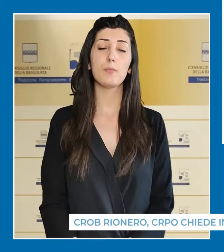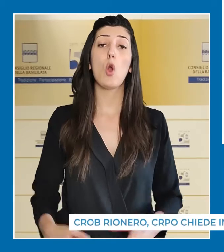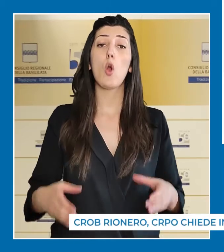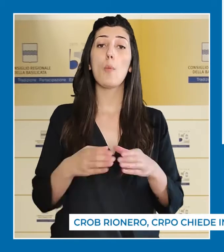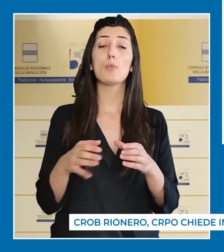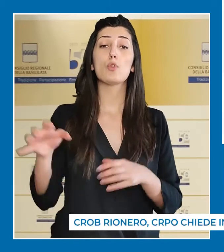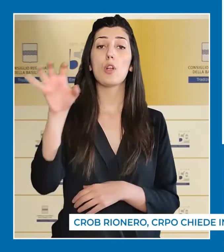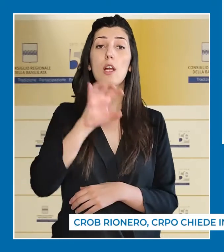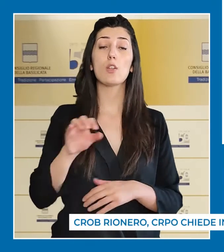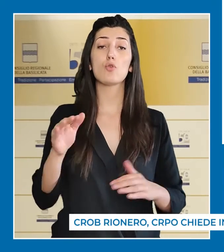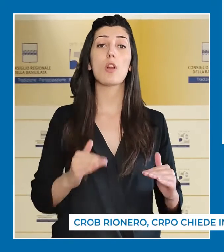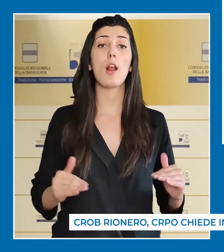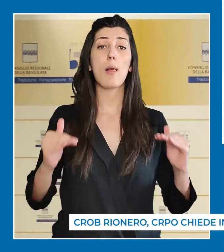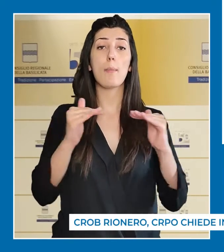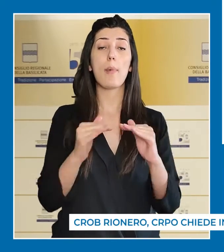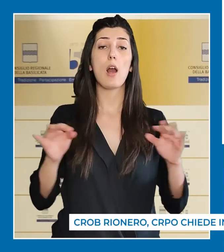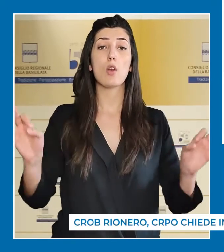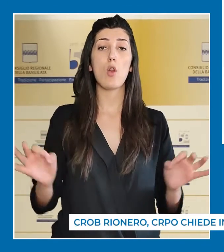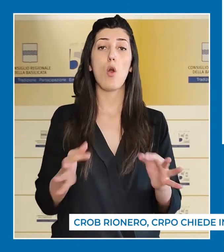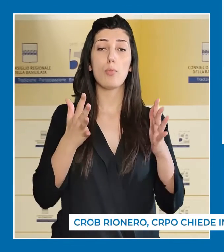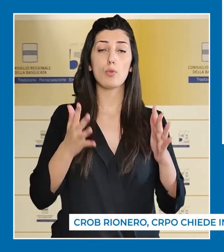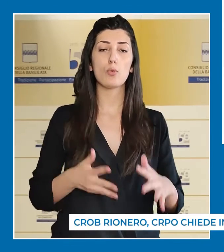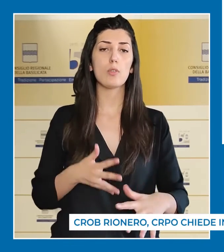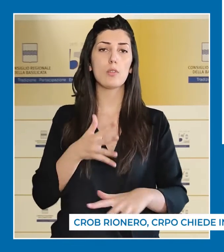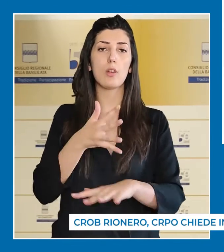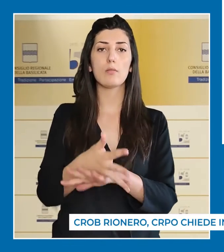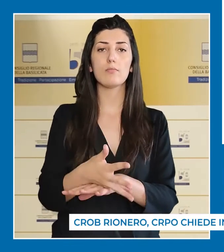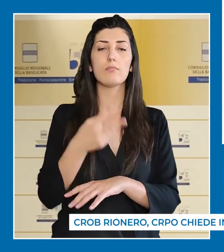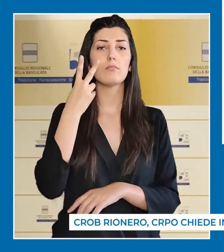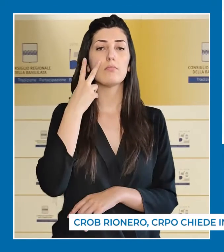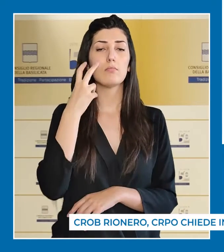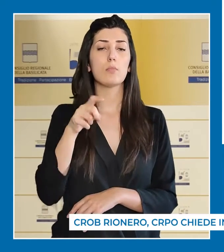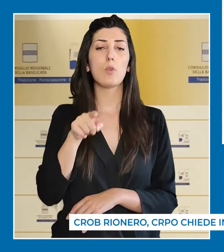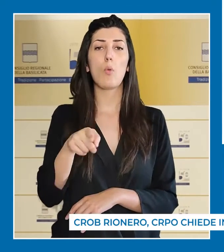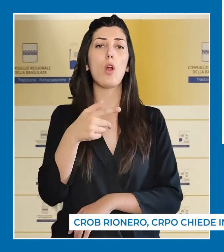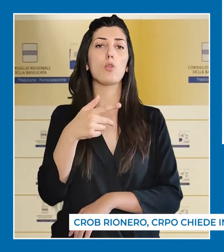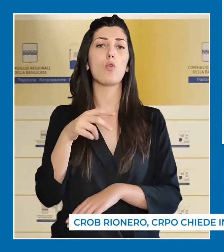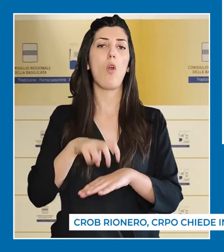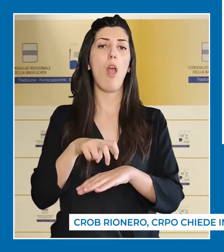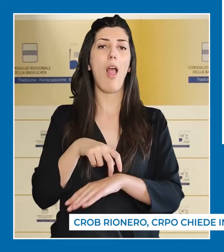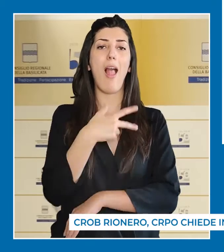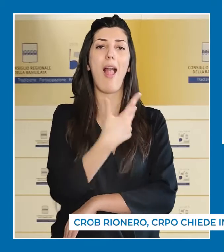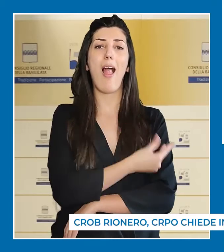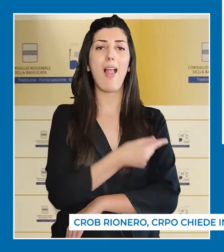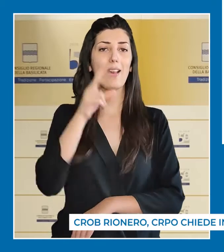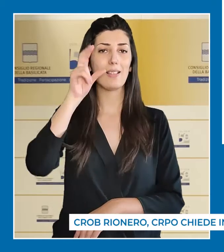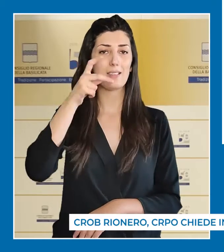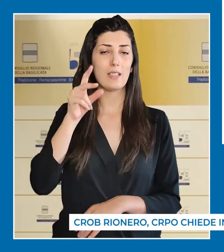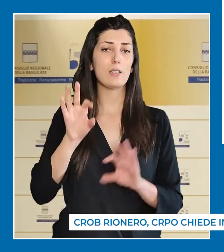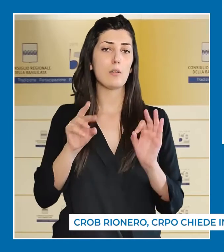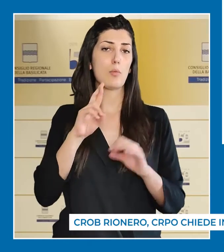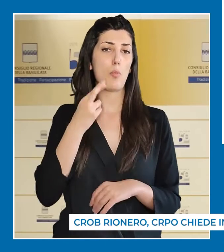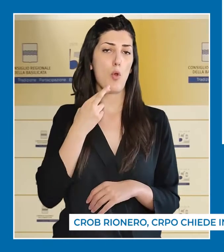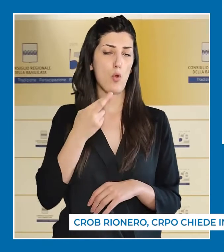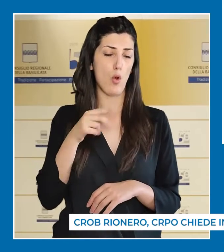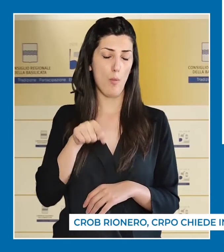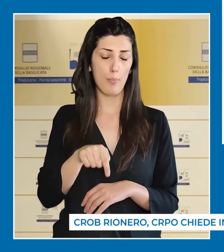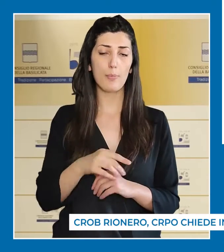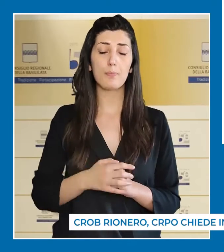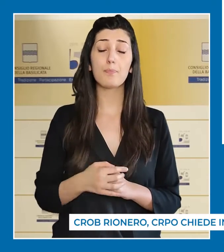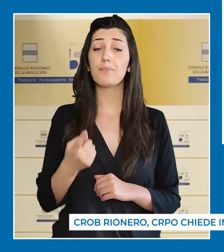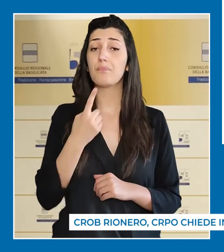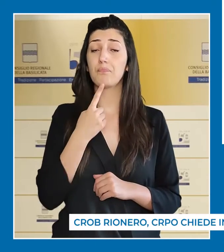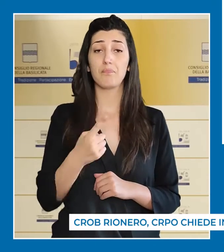Anche la Commissione regionale Pari Opportunità interviene sulla carenza